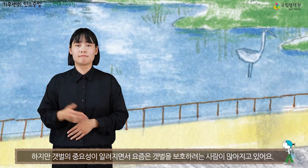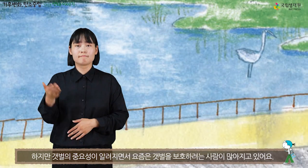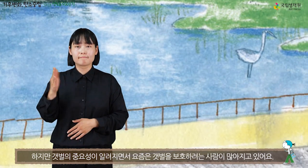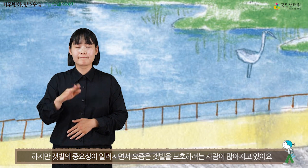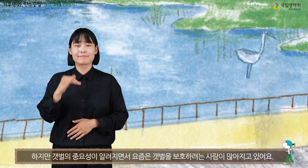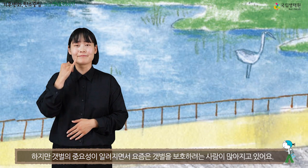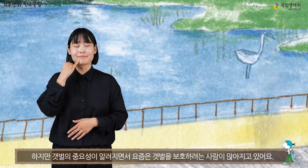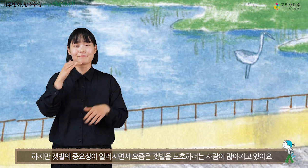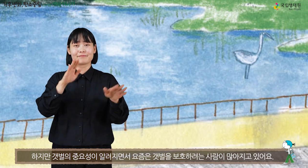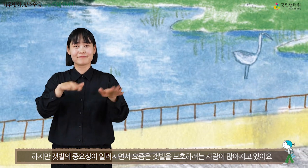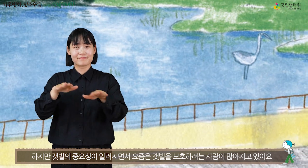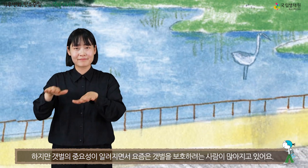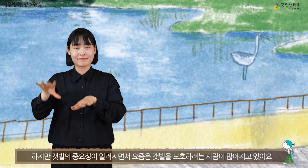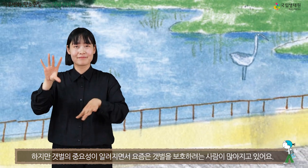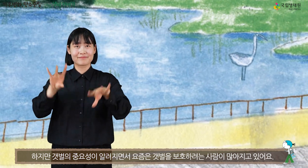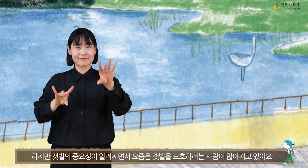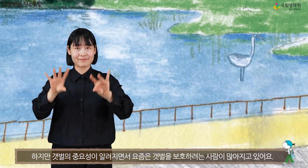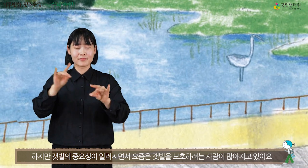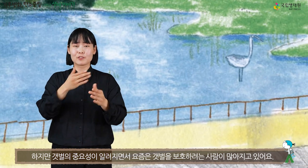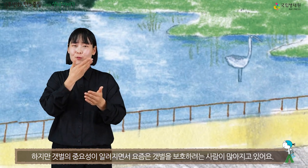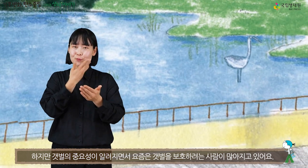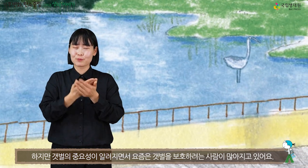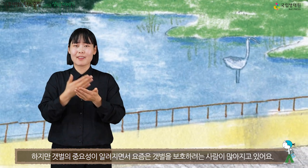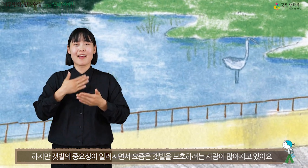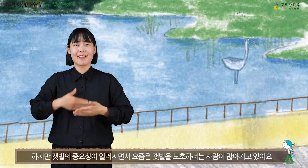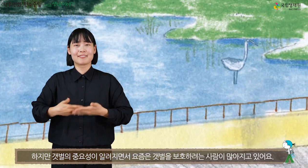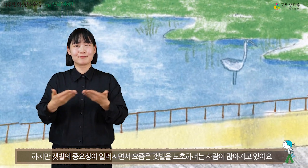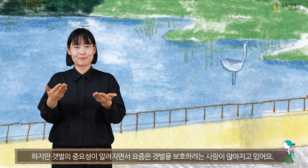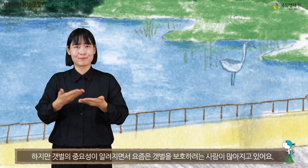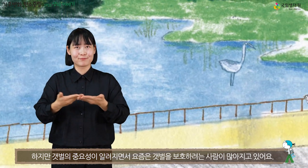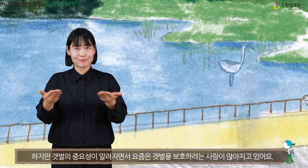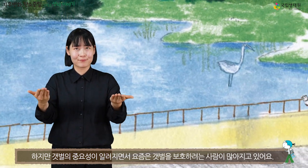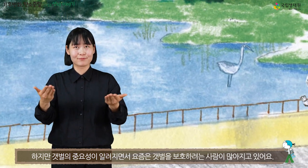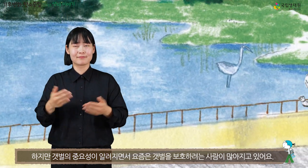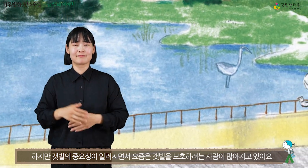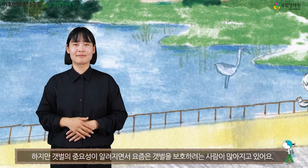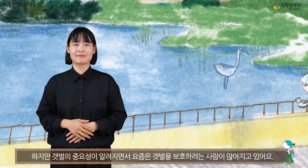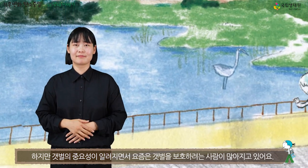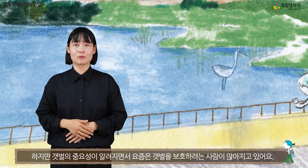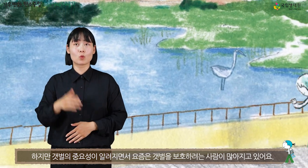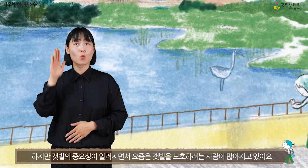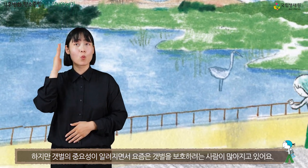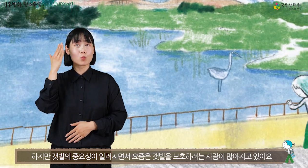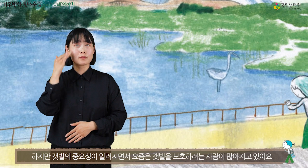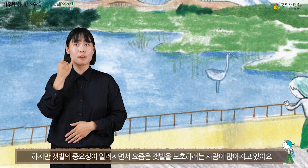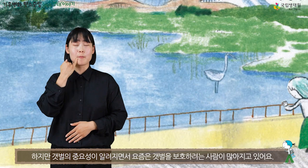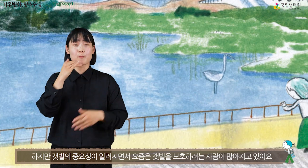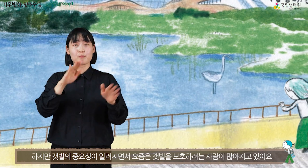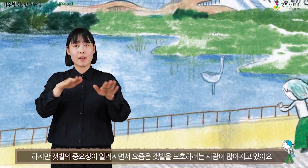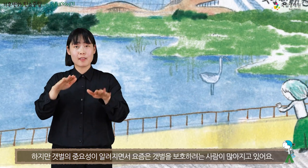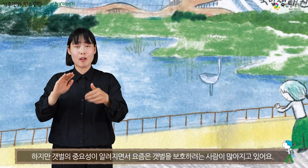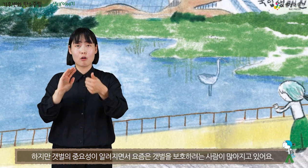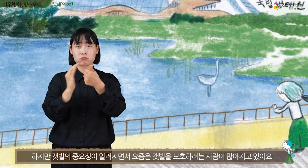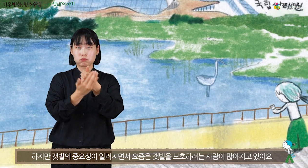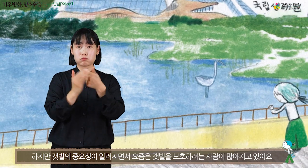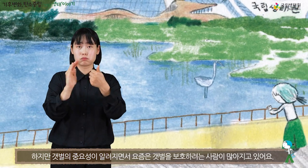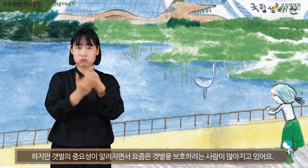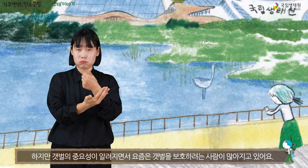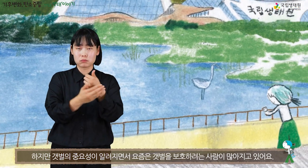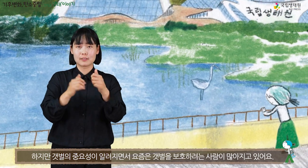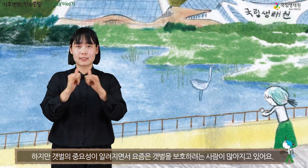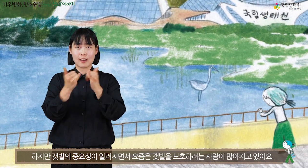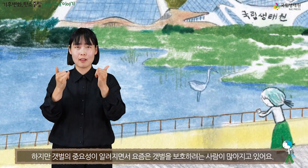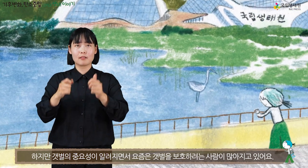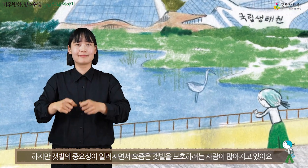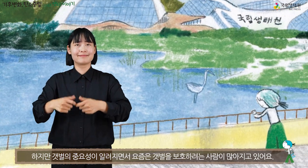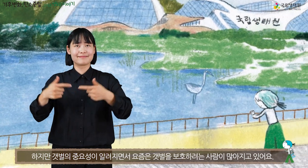하지만 갯벌의 중요성이 알려지면서 요즘은 갯벌을 보호하려는 사람이 많아지고 있어요.